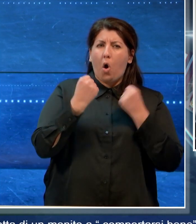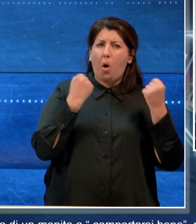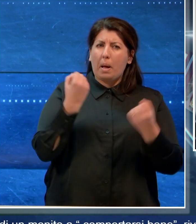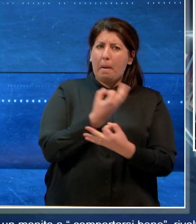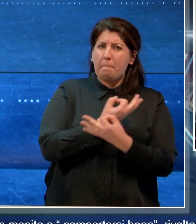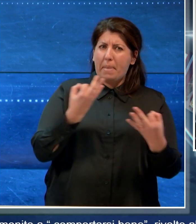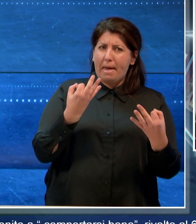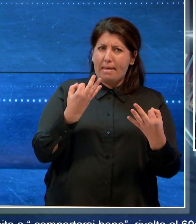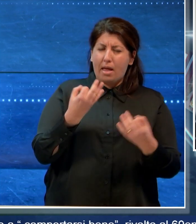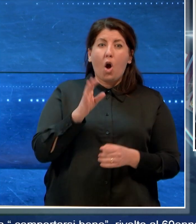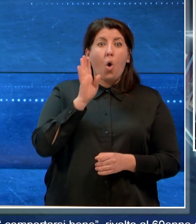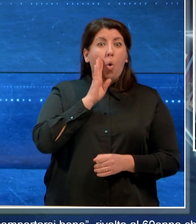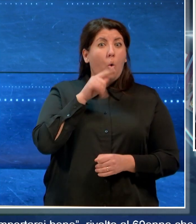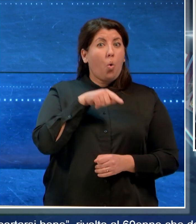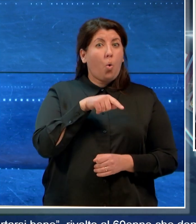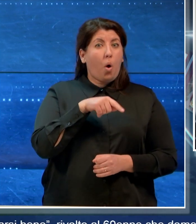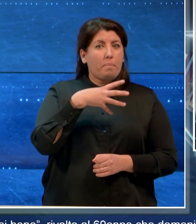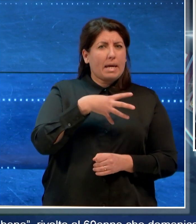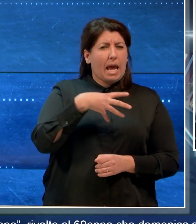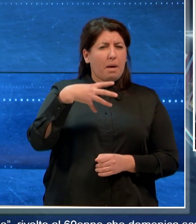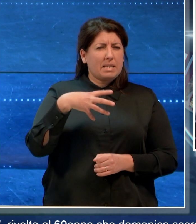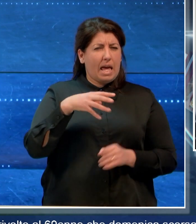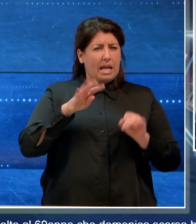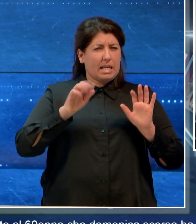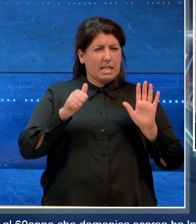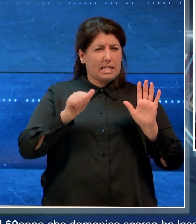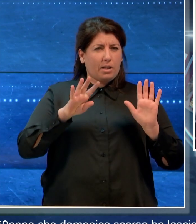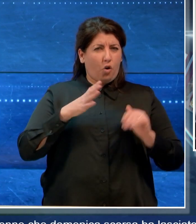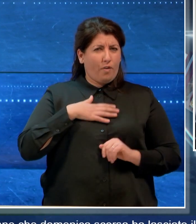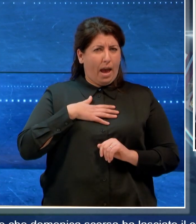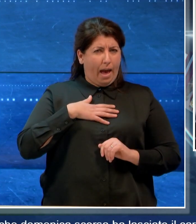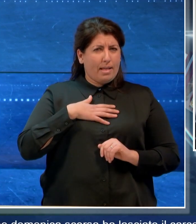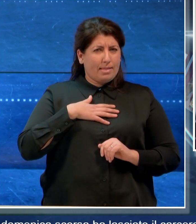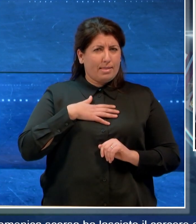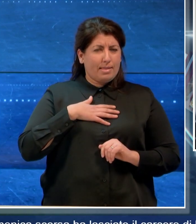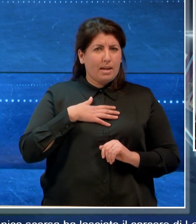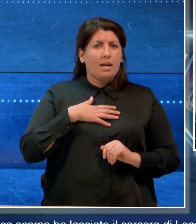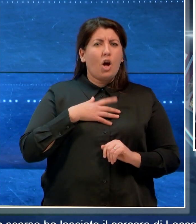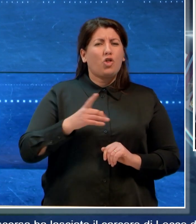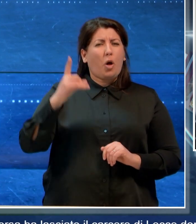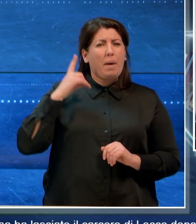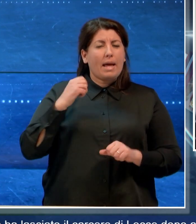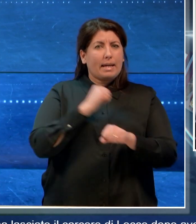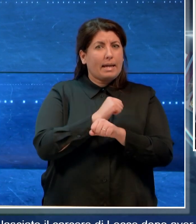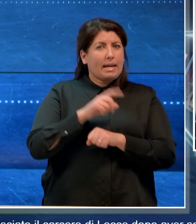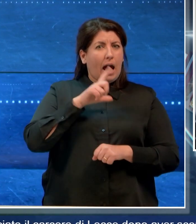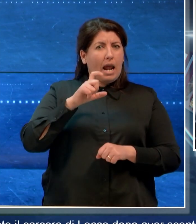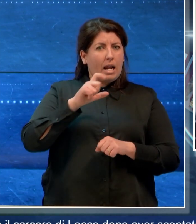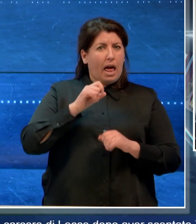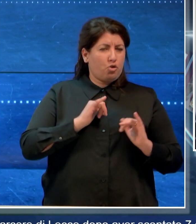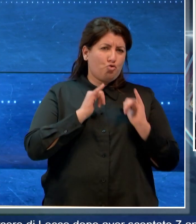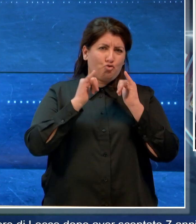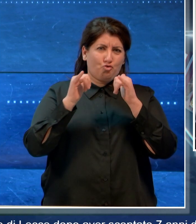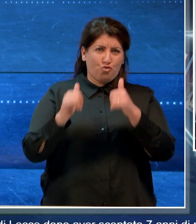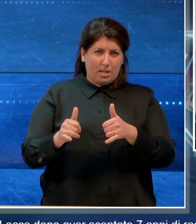69enne che domenica scorsa ha lasciato il carcere di Lecce dopo aver scontato